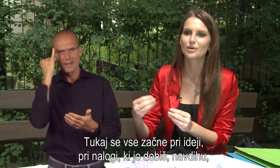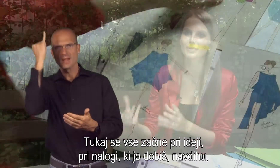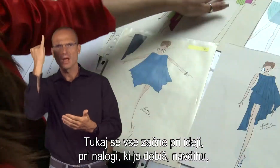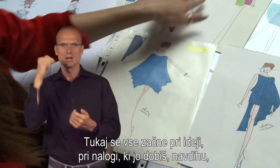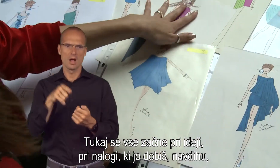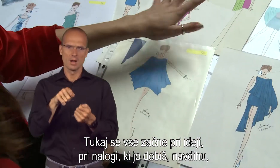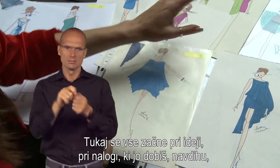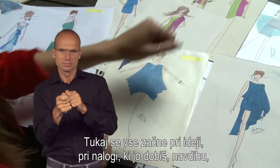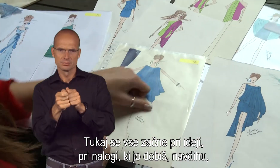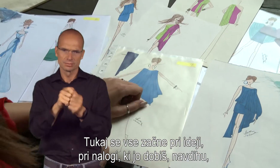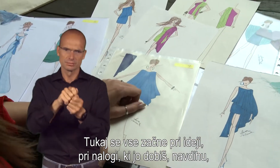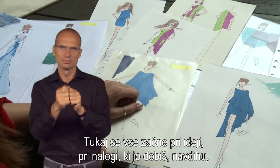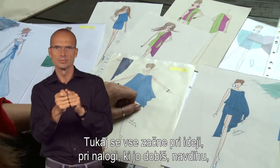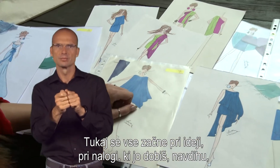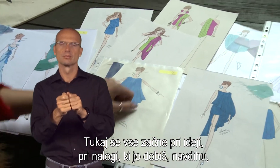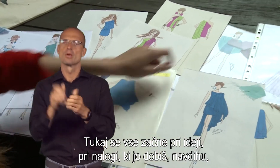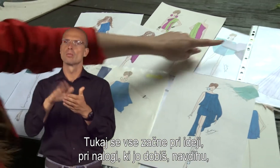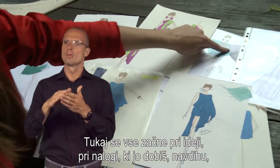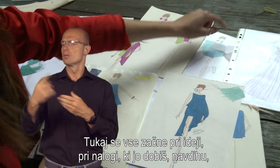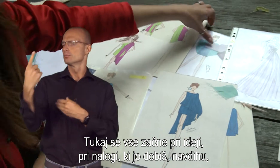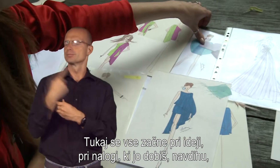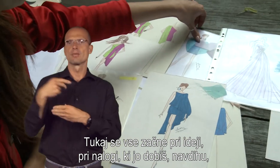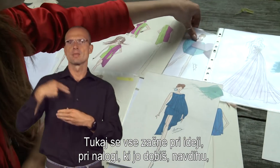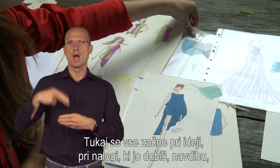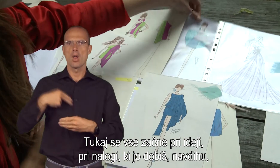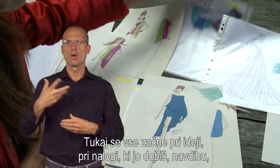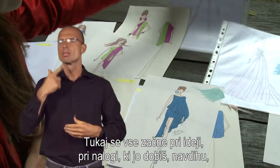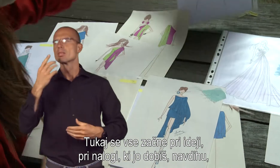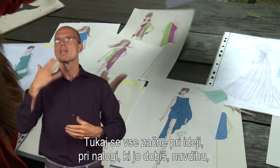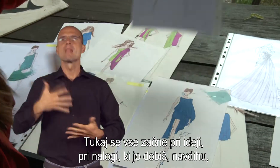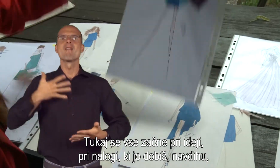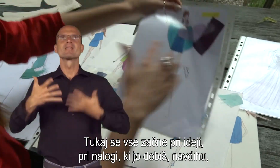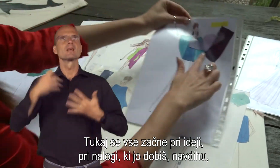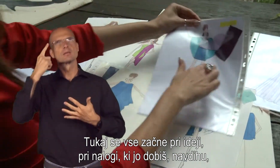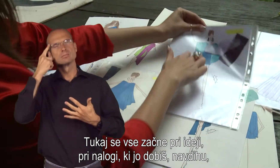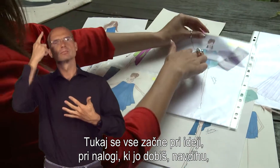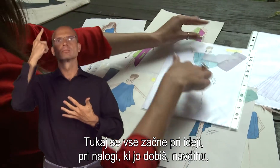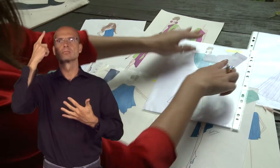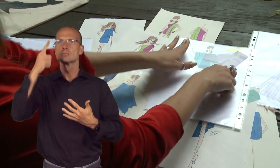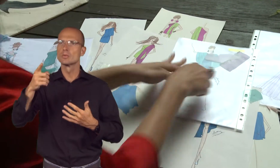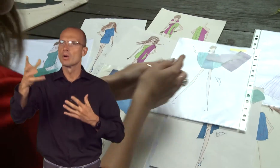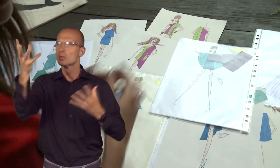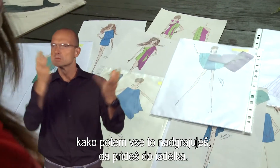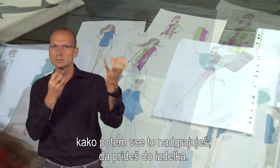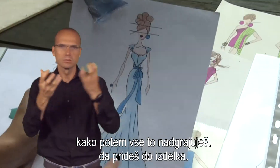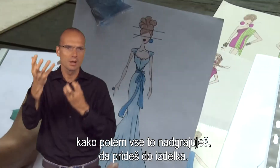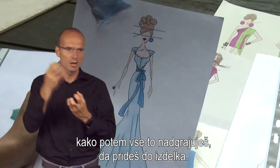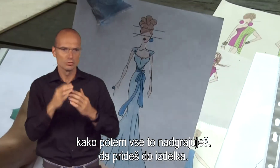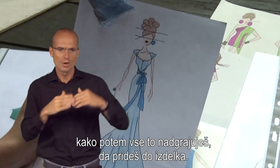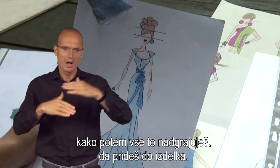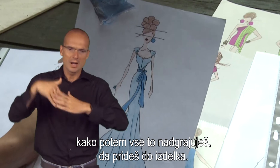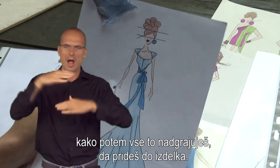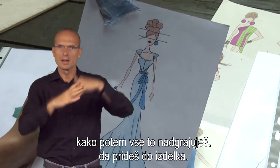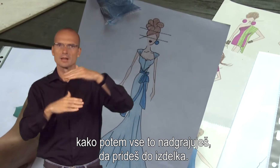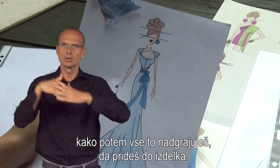vse začne pr ideji, pr mogoče pr analogi, ki jo dobiš, inspiraciji, kako potem to